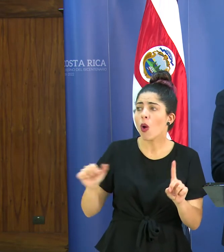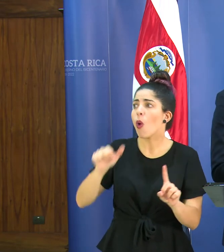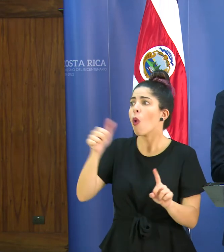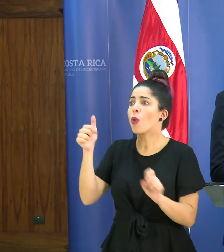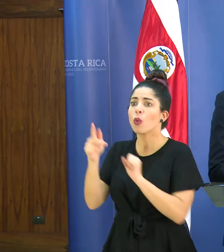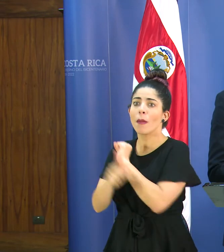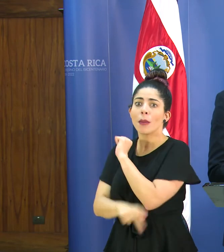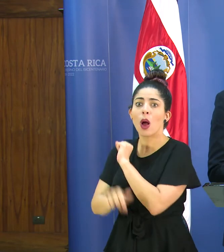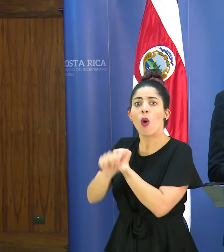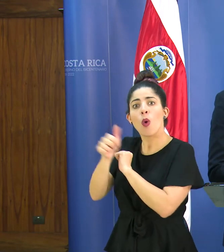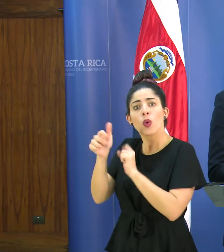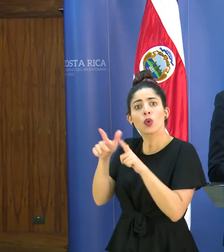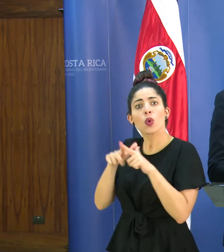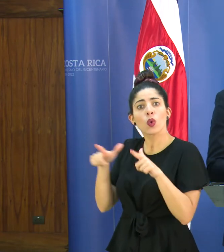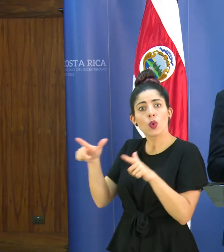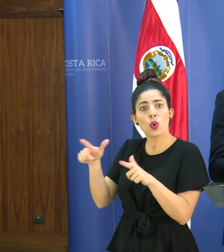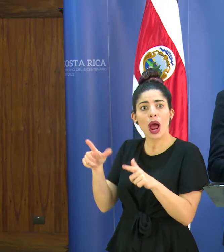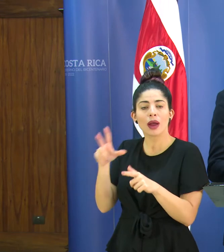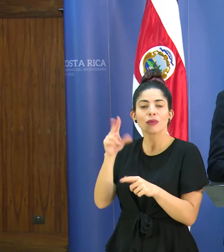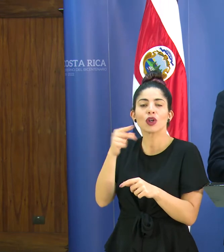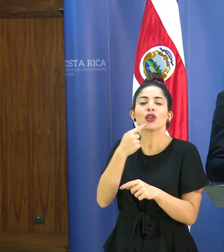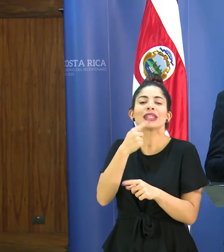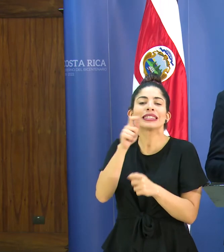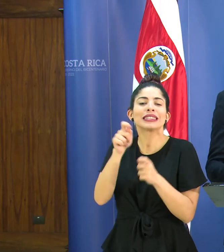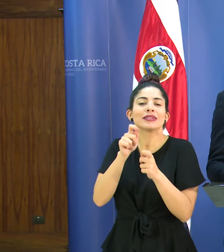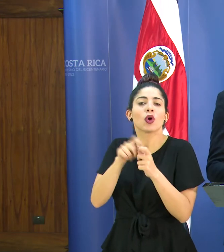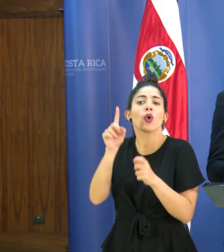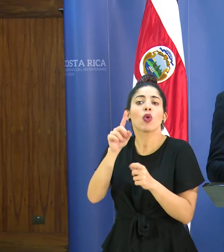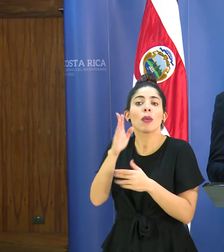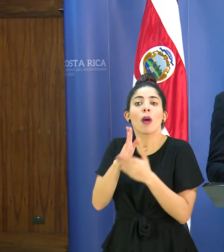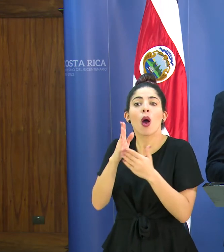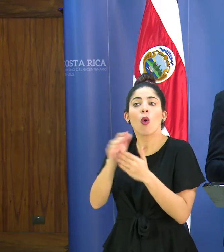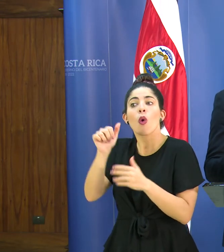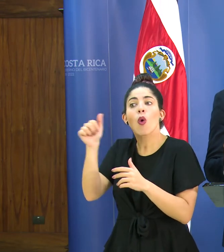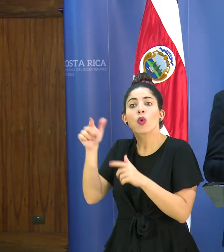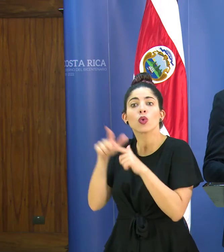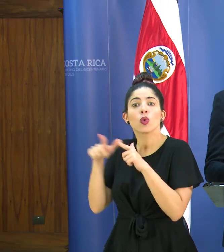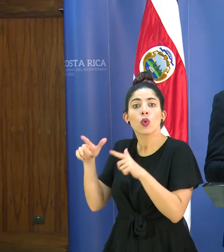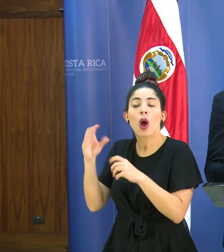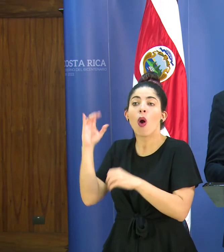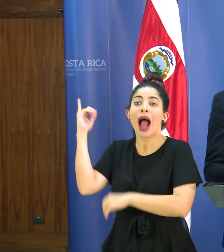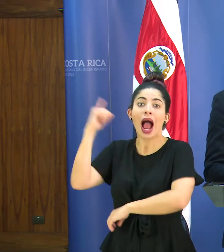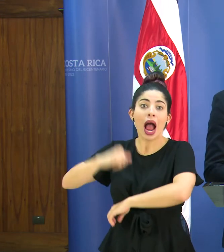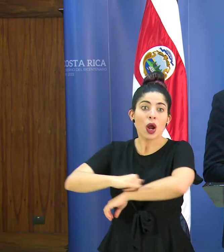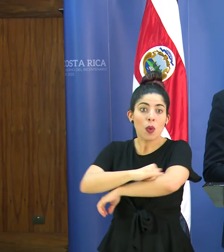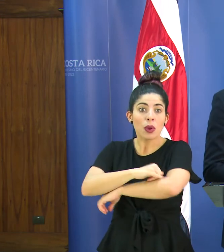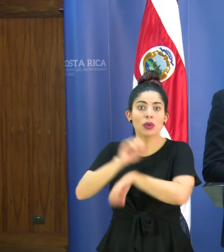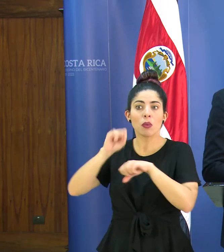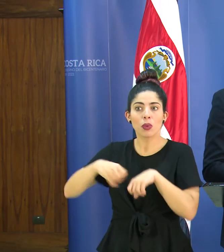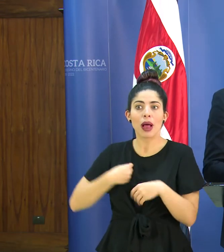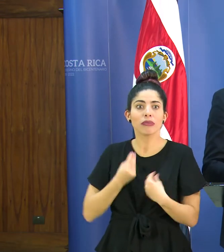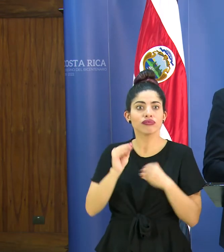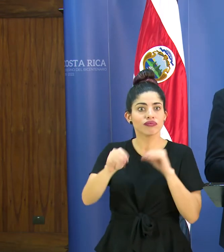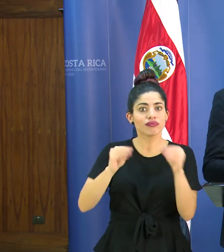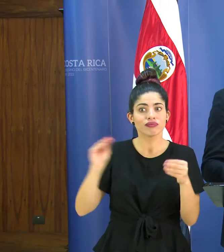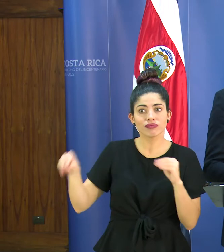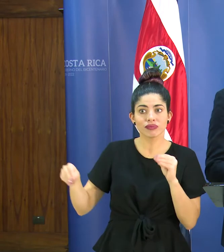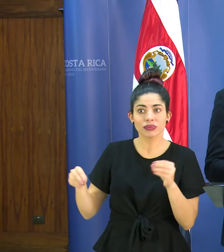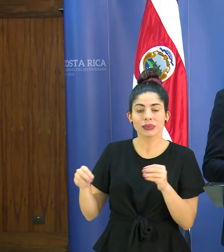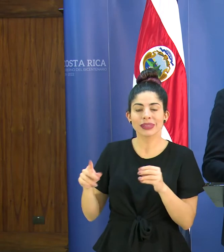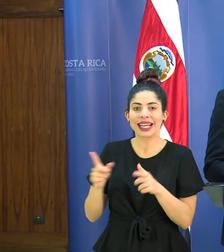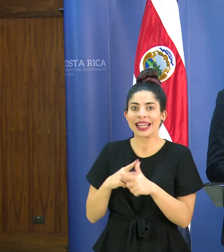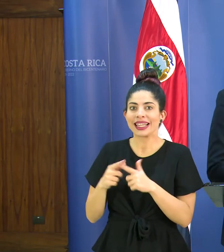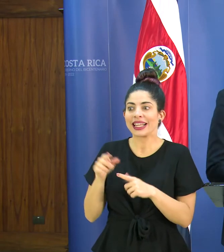o lugares eventualmente para no decir exactamente de dónde pero que pueden tener o incluso en los aeropuertos puede haber transmisión y eso no